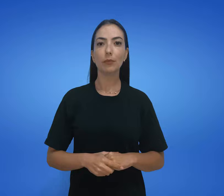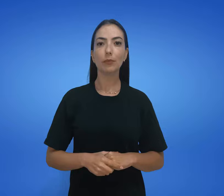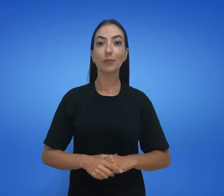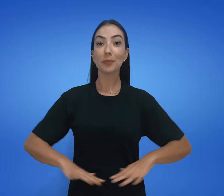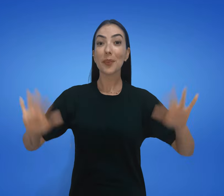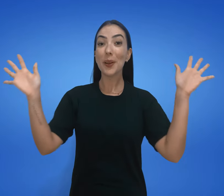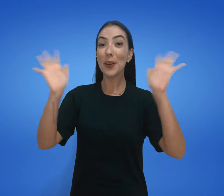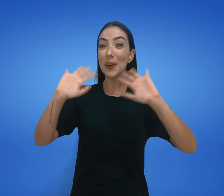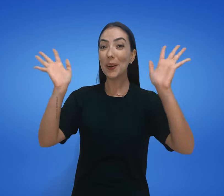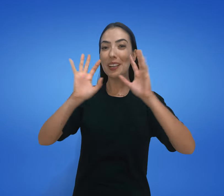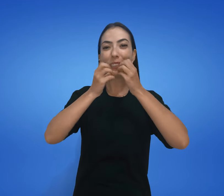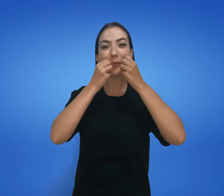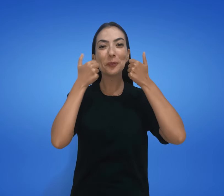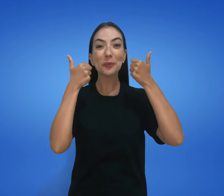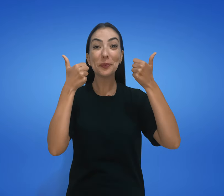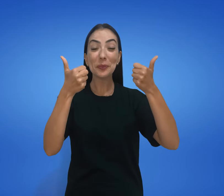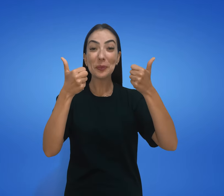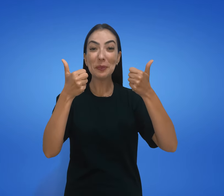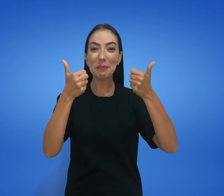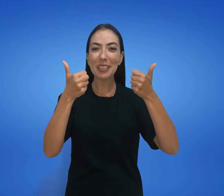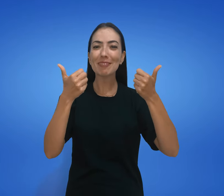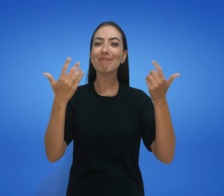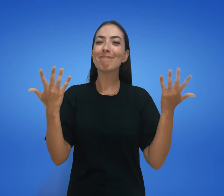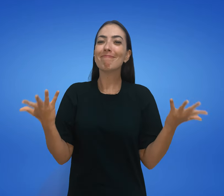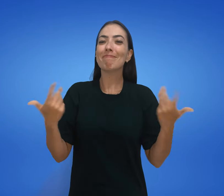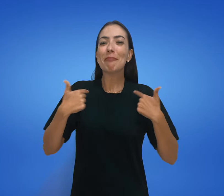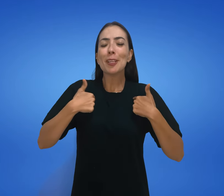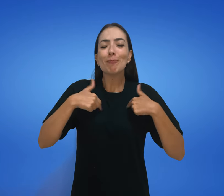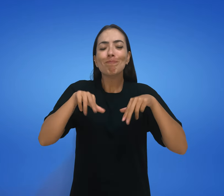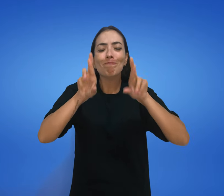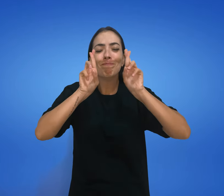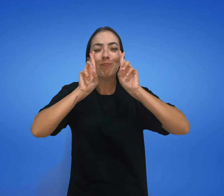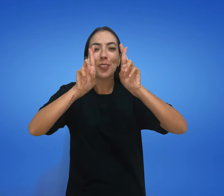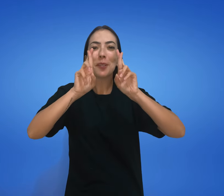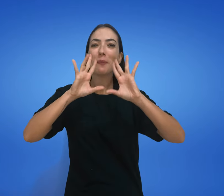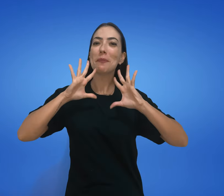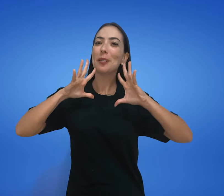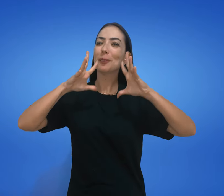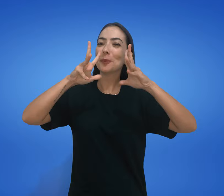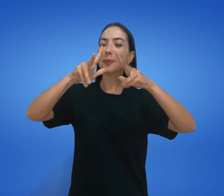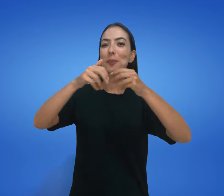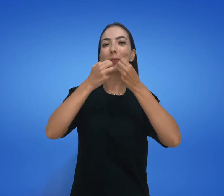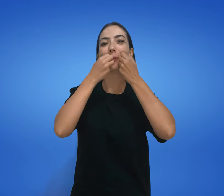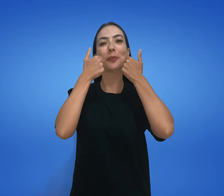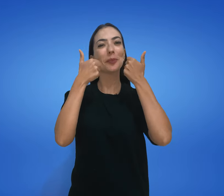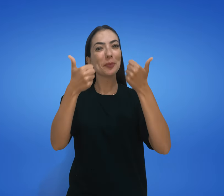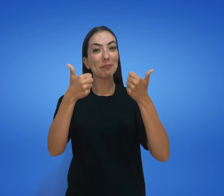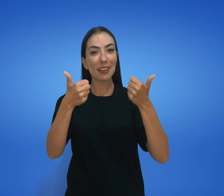Olá, tudo bem? Eu espero que todos vocês estejam muito bem.